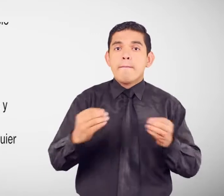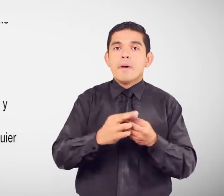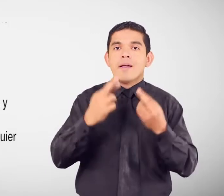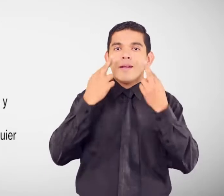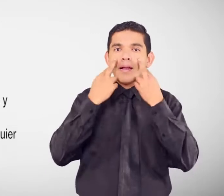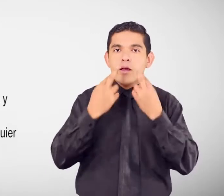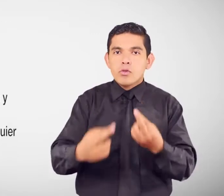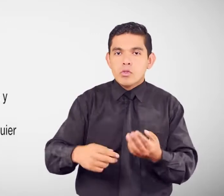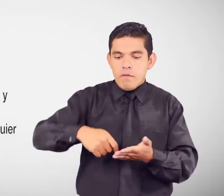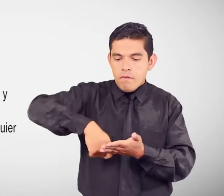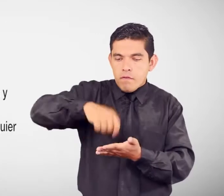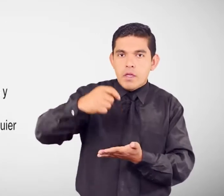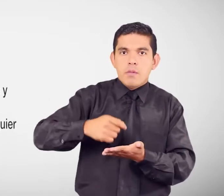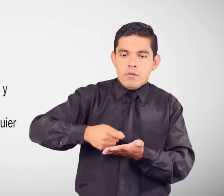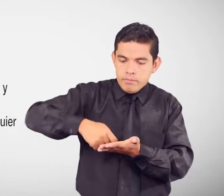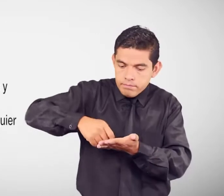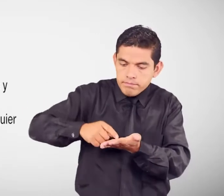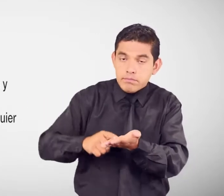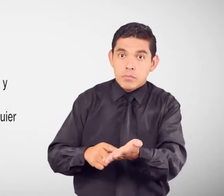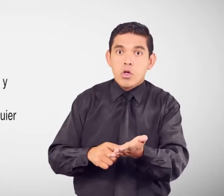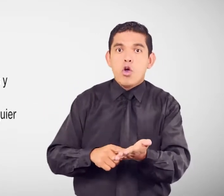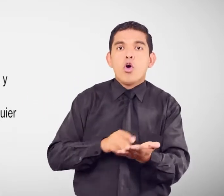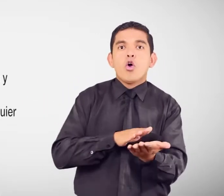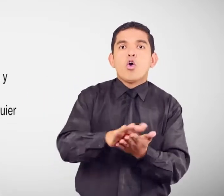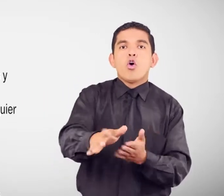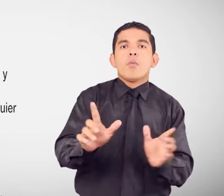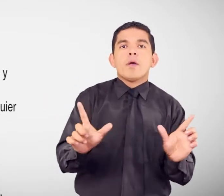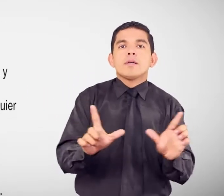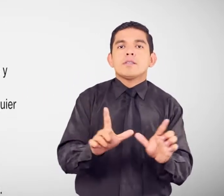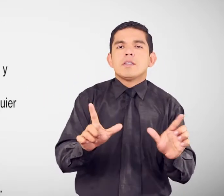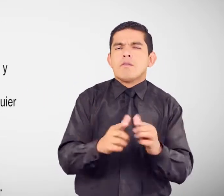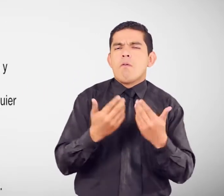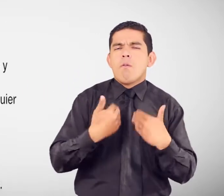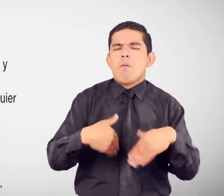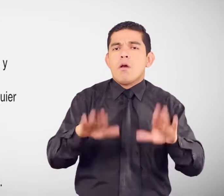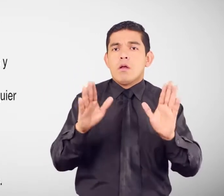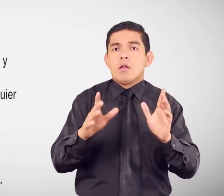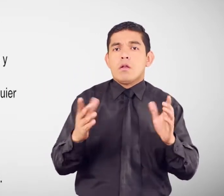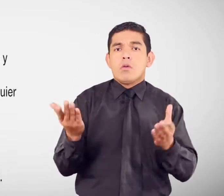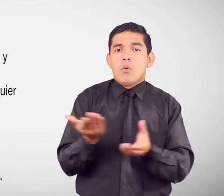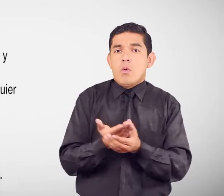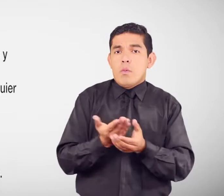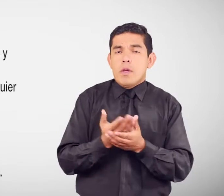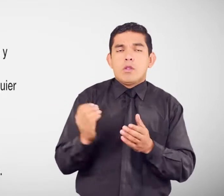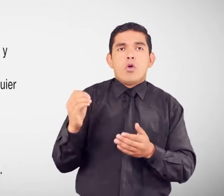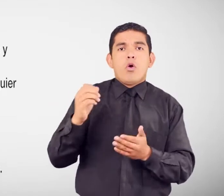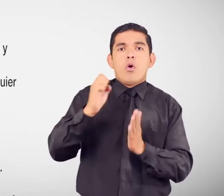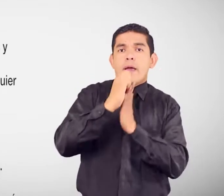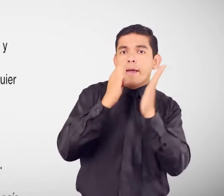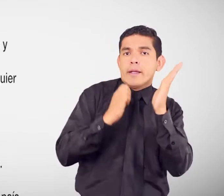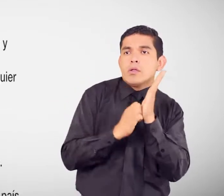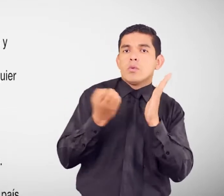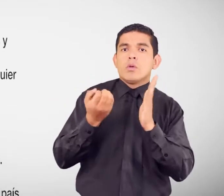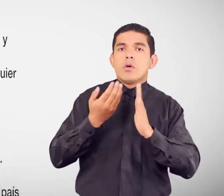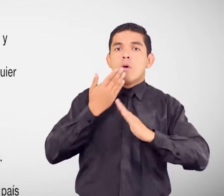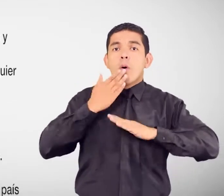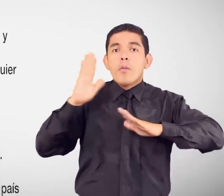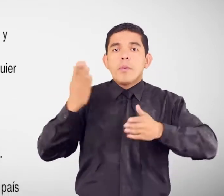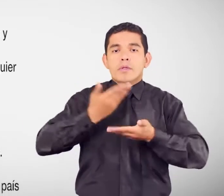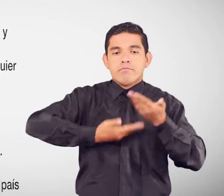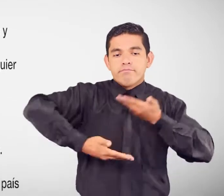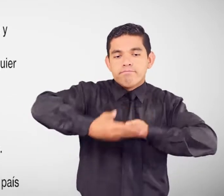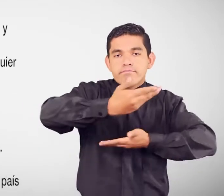rúbrica Obtener copias certificadas de cualquier documento Realizar escrituras y promesas de compra-venta